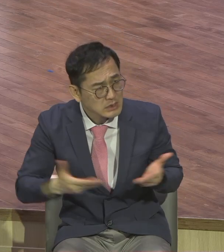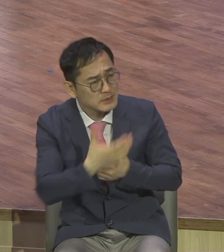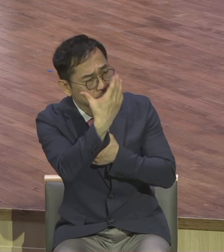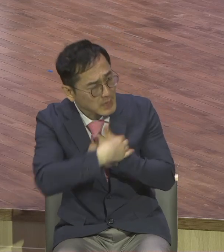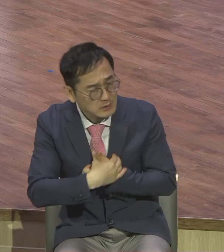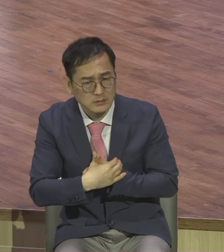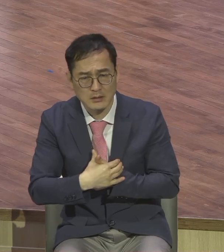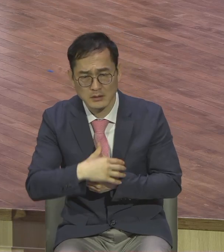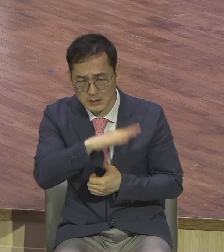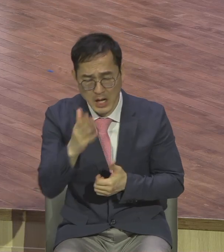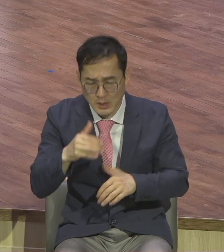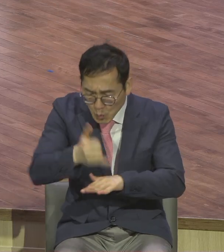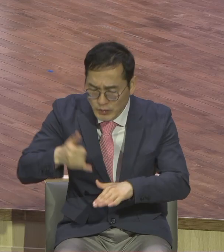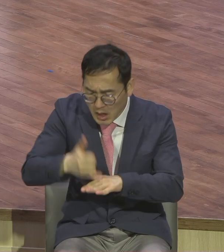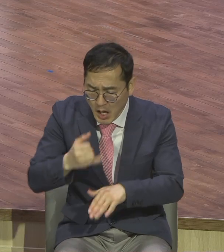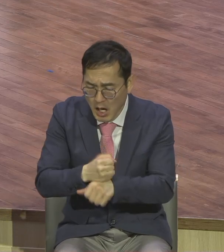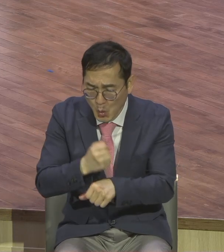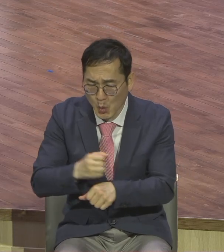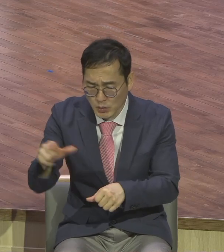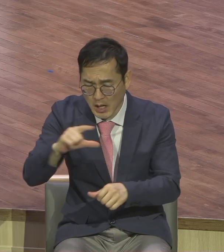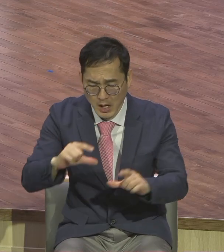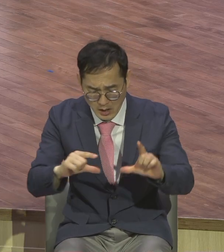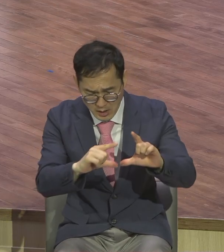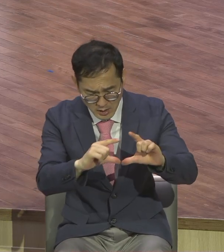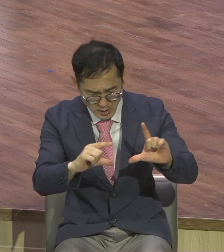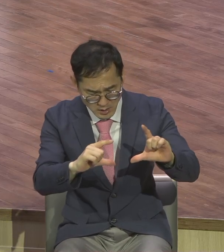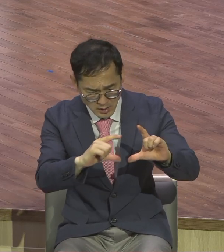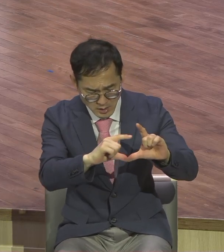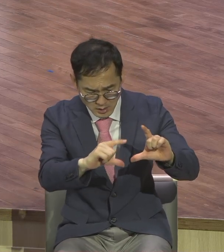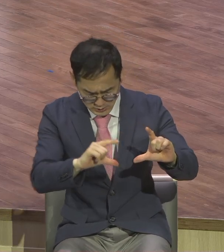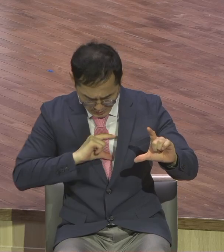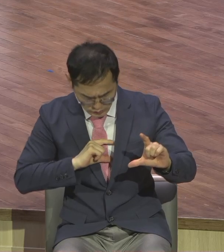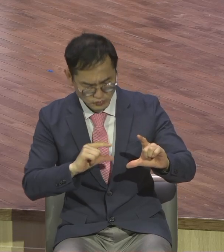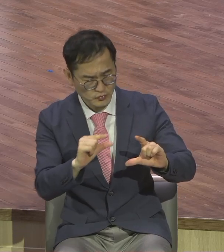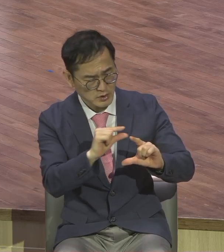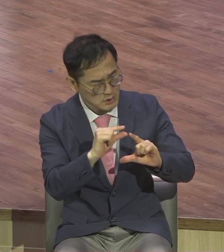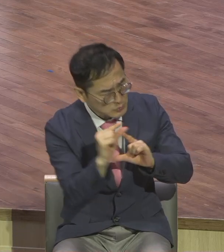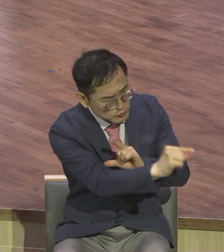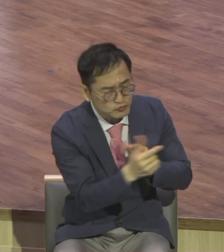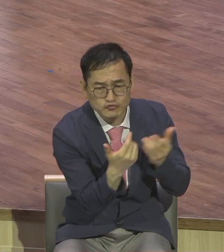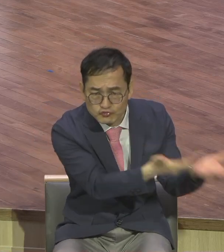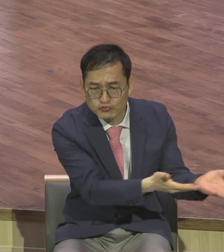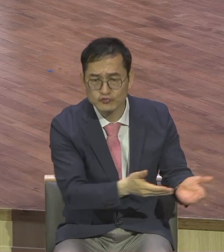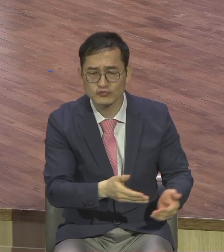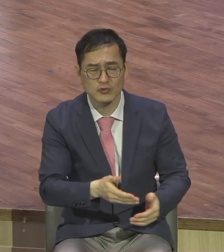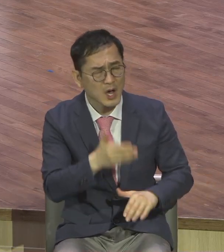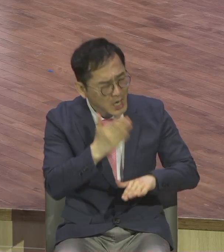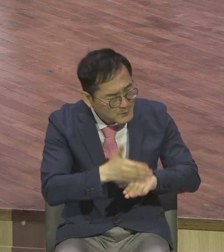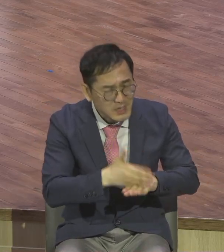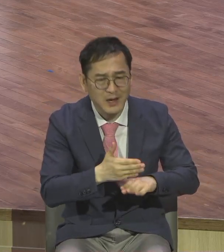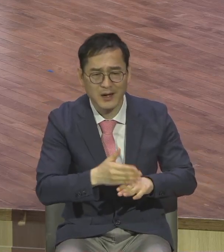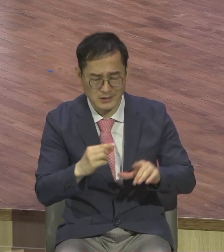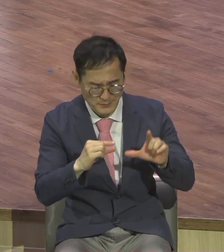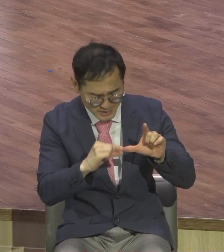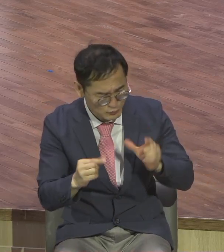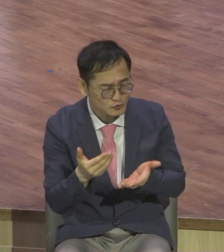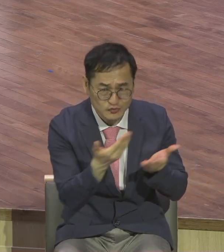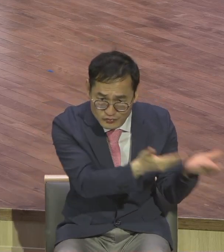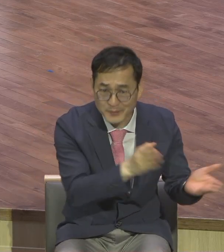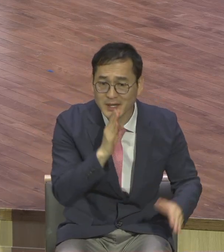준비해가지고 농사 지켜줘. 그것을 먹게 만들고 그렇게 새 새를 일부 달라고 하는 것을 너무 감사해서 드려야 되는데 이